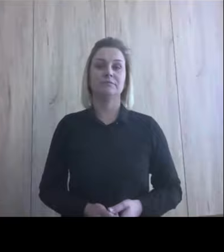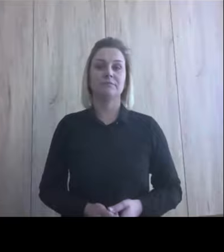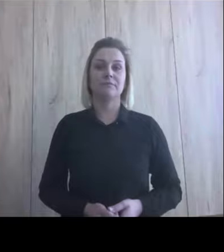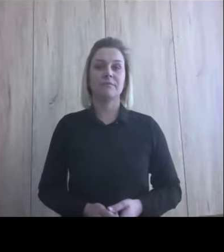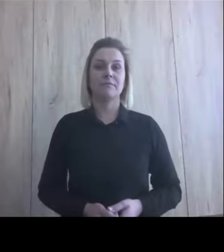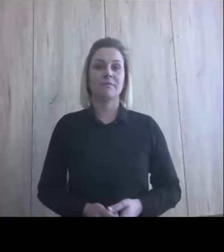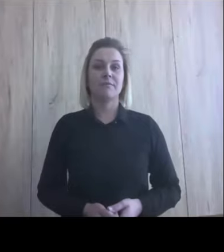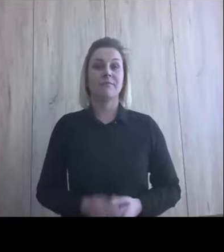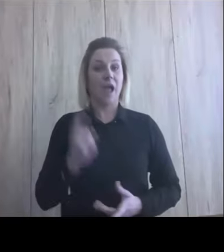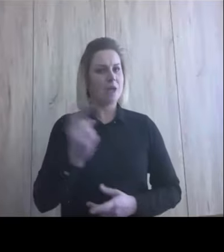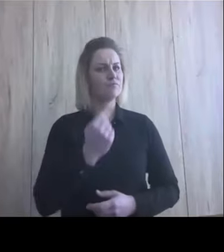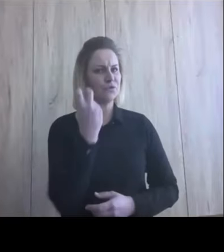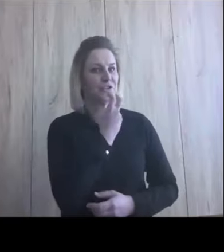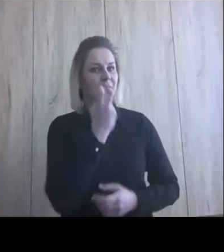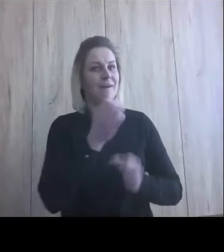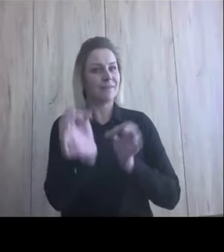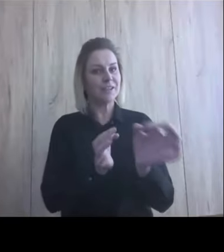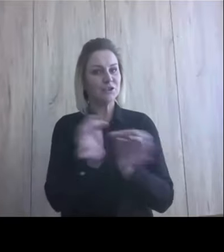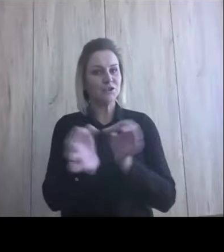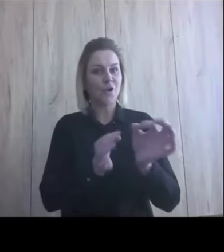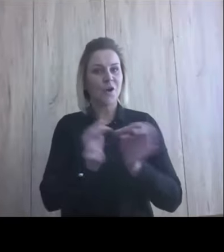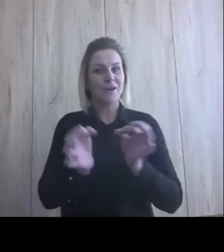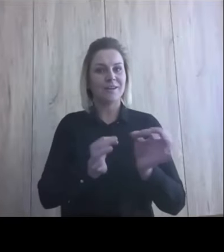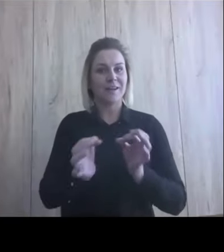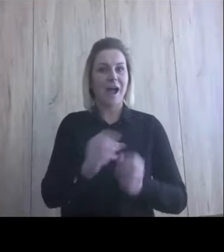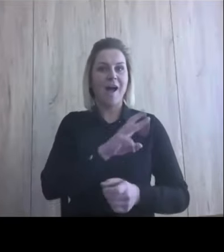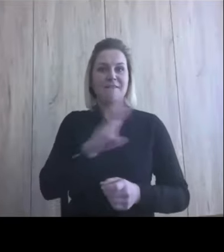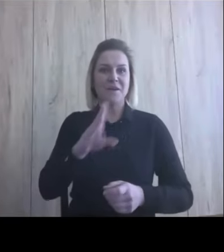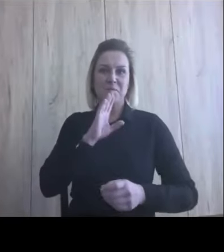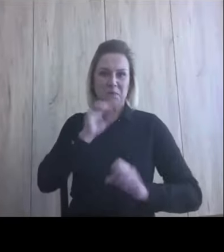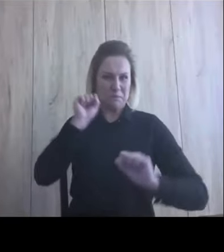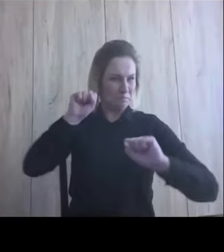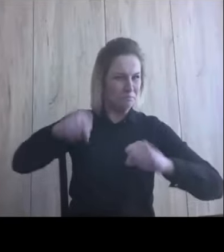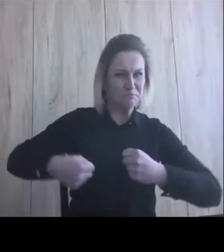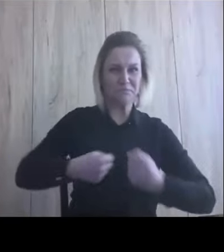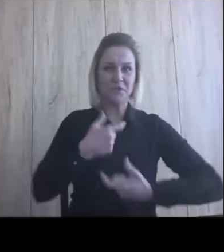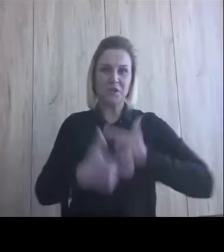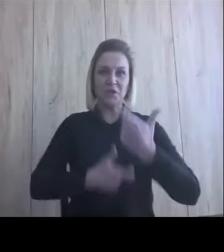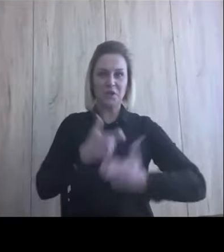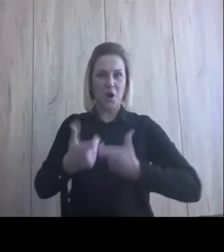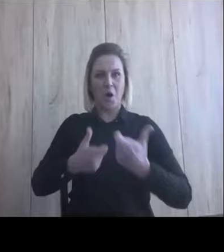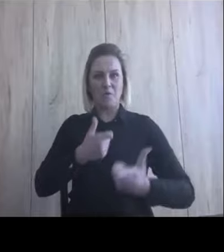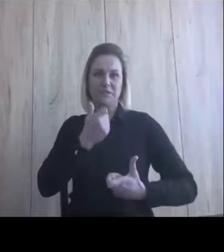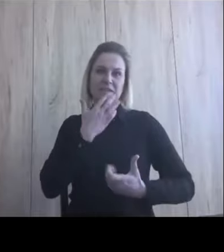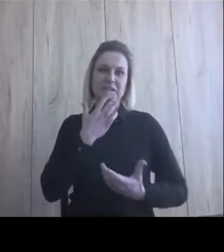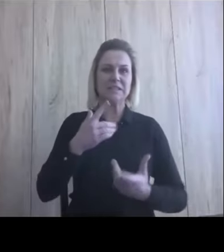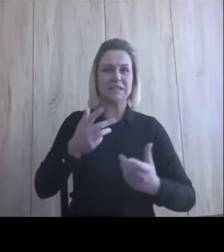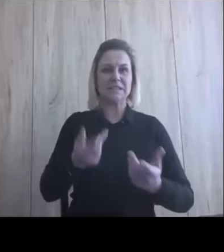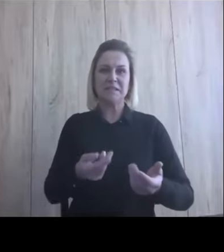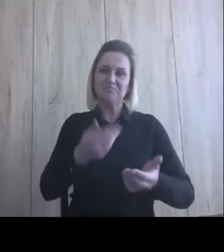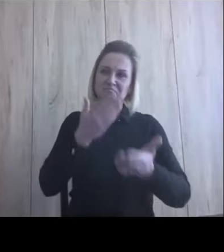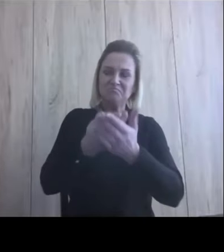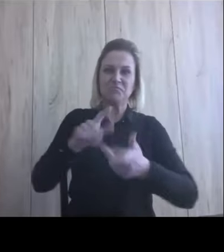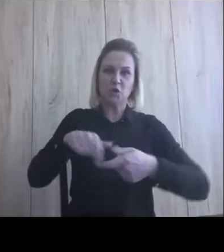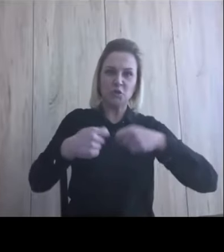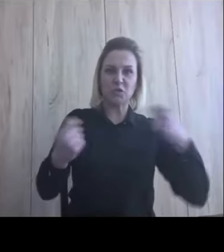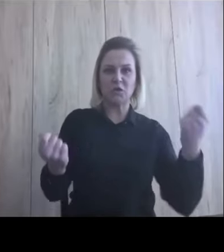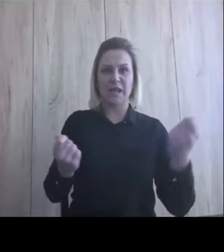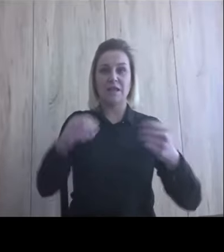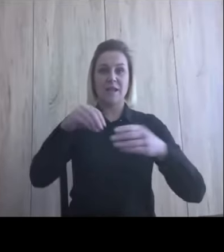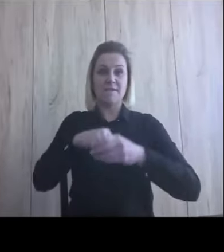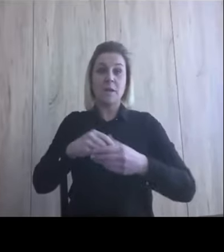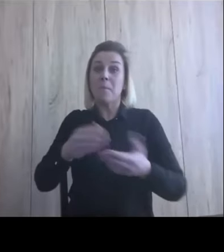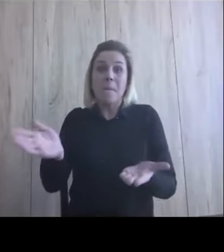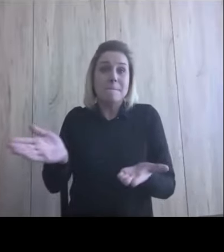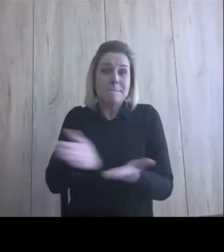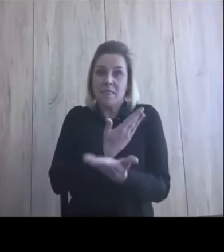ciekawa historia. Musieliście być bardzo zdeterminowani do tego, żeby zrobić to rozwiązanie, skoro mimo tego, że upłynęło tyle